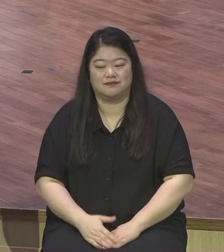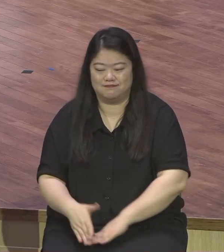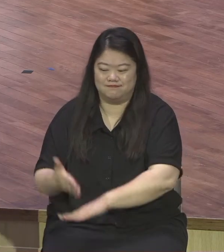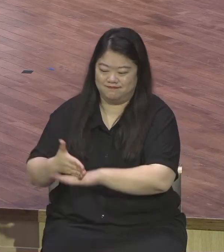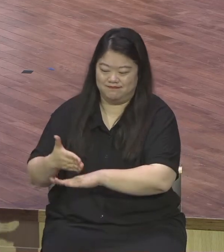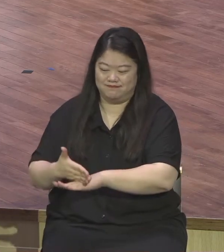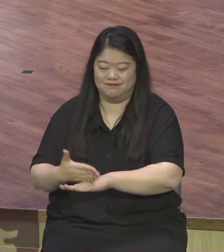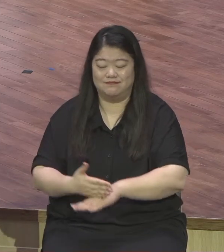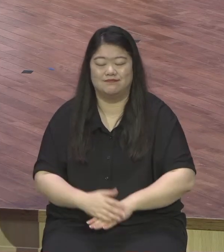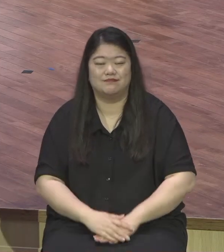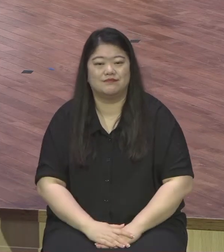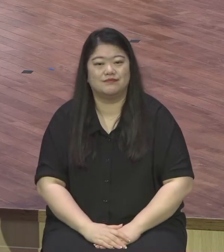제자들